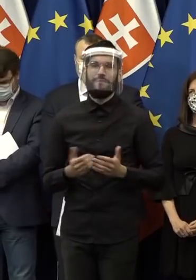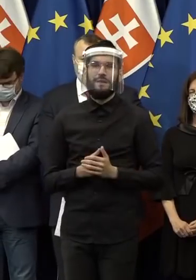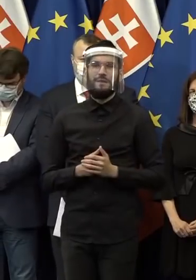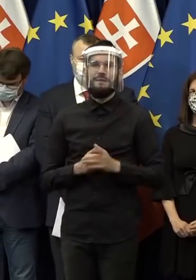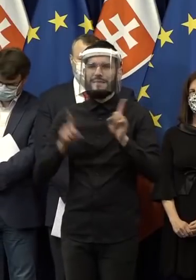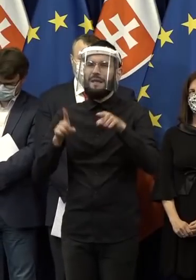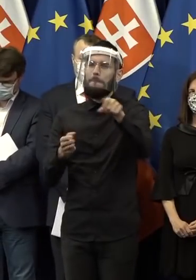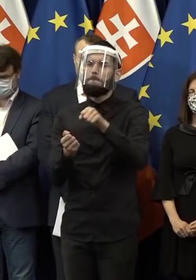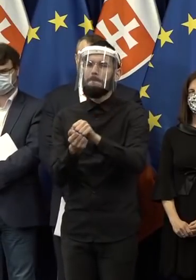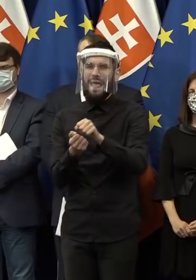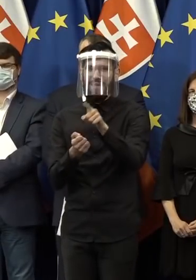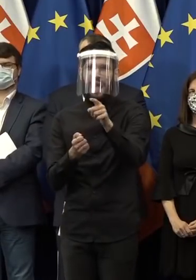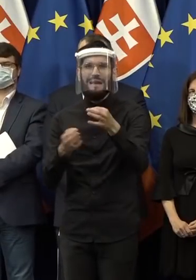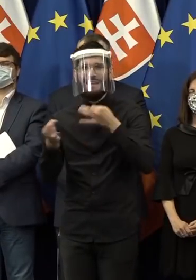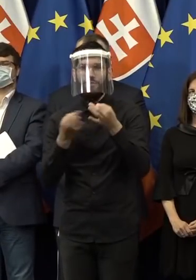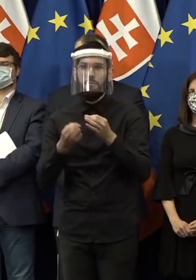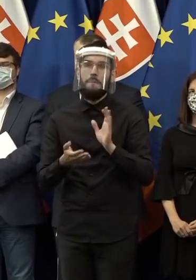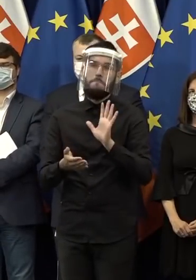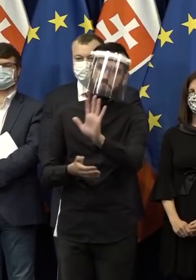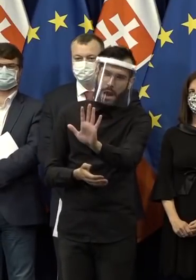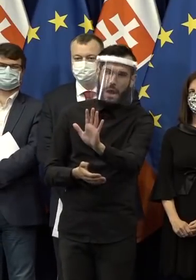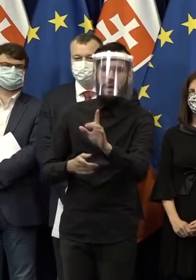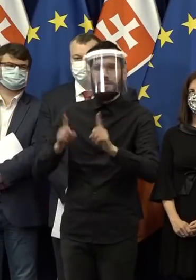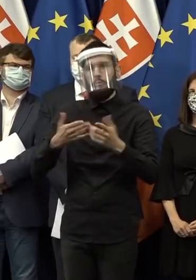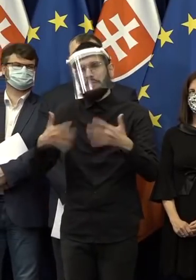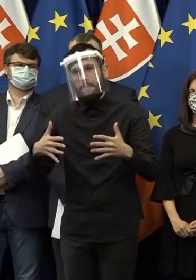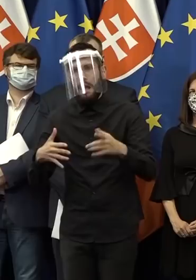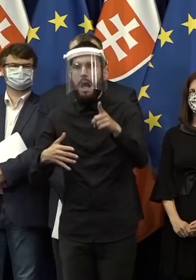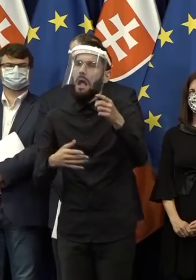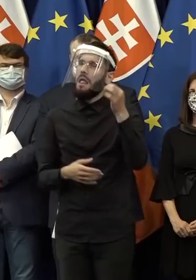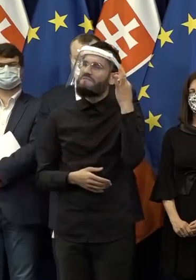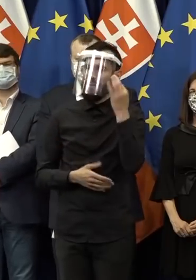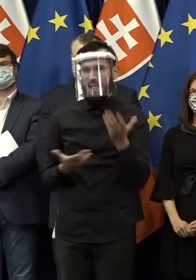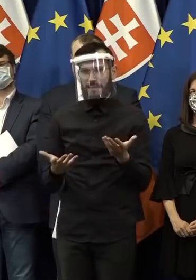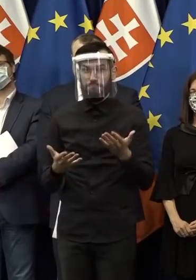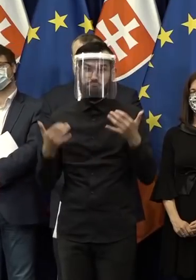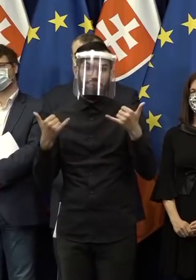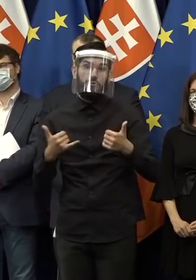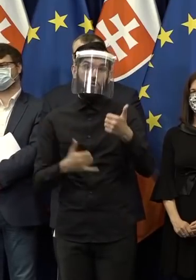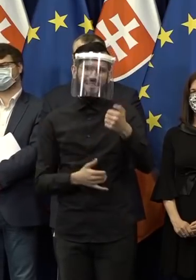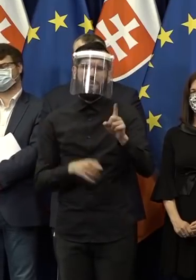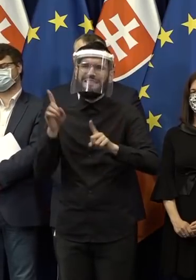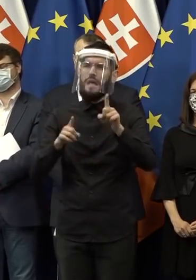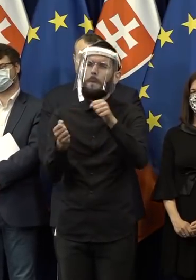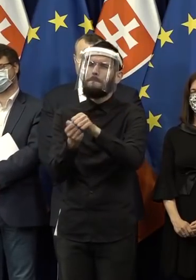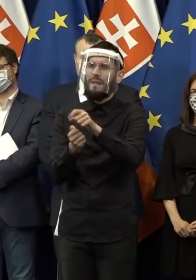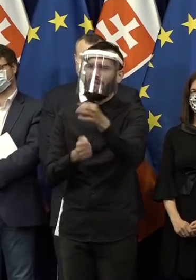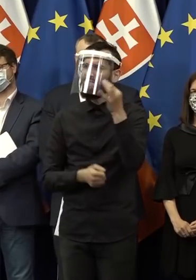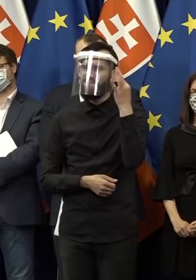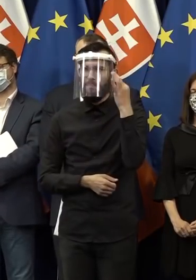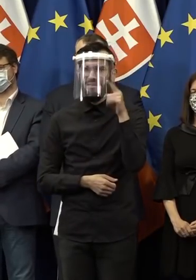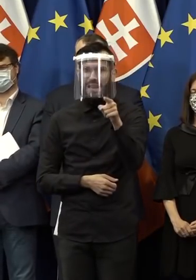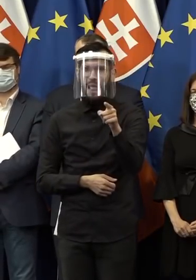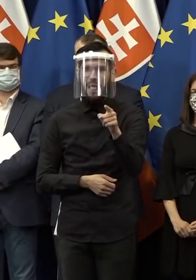vy médiá sa k nejakým informáciám dostanete a niekedy, keď sa k nej nedostanete, tak si ich vymyslíte. Tento týždeň napríklad jedno médium si myslelo doslova